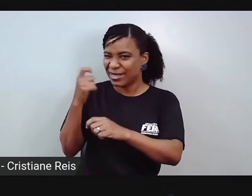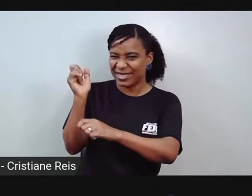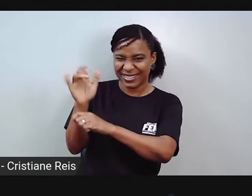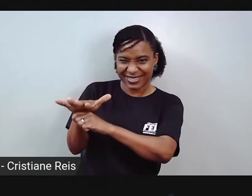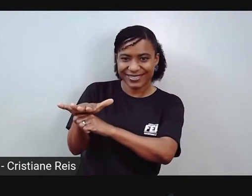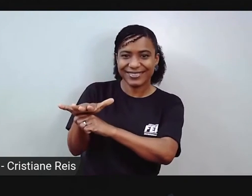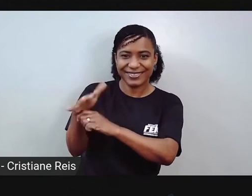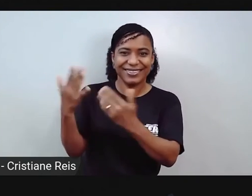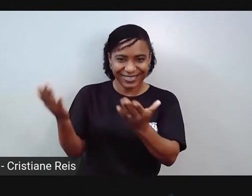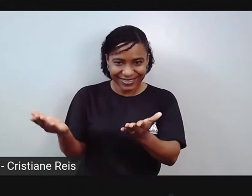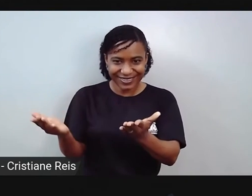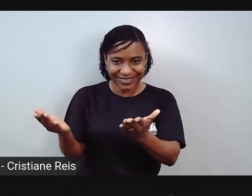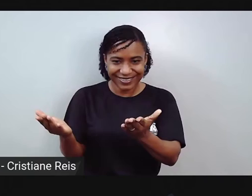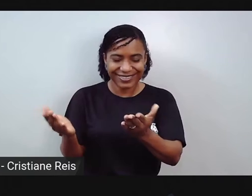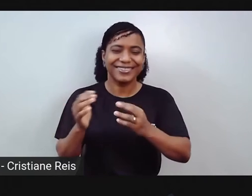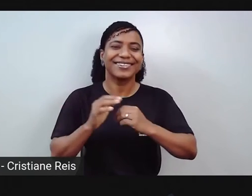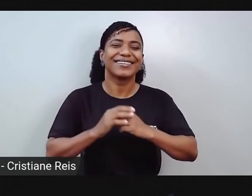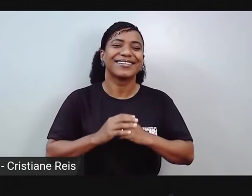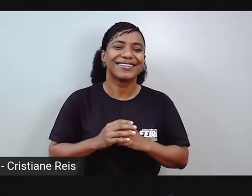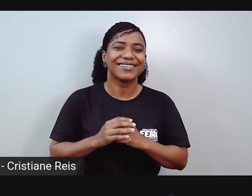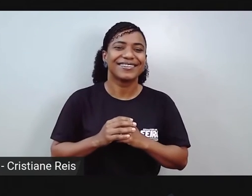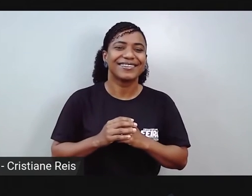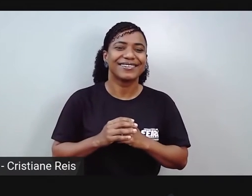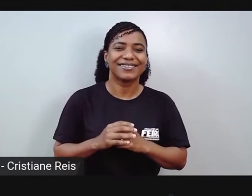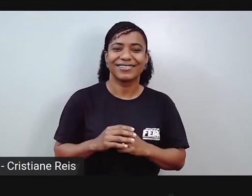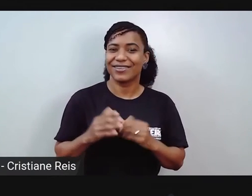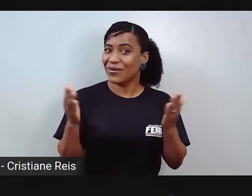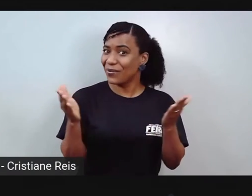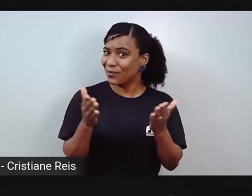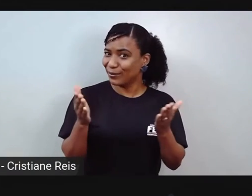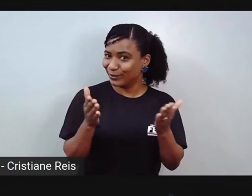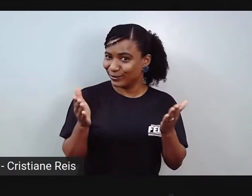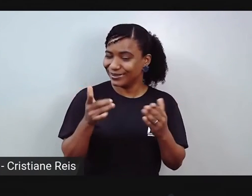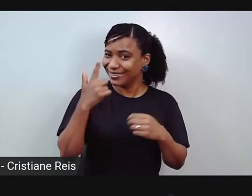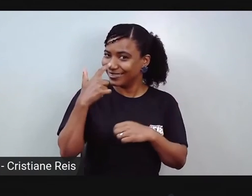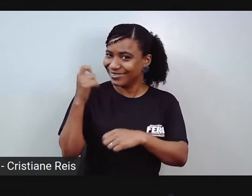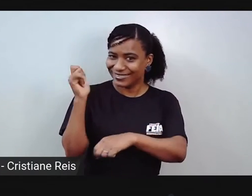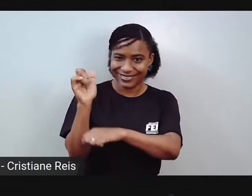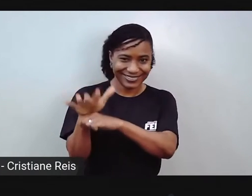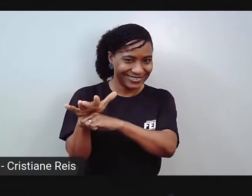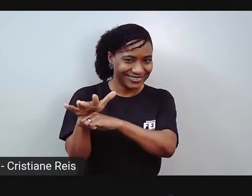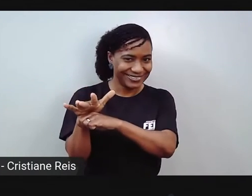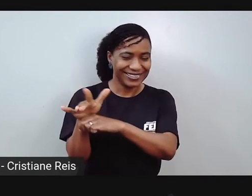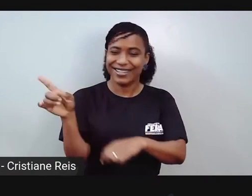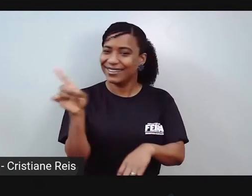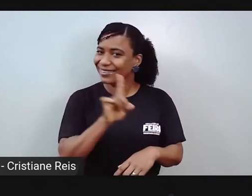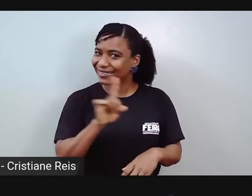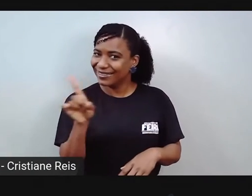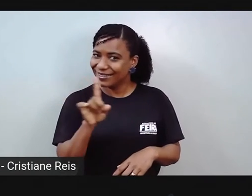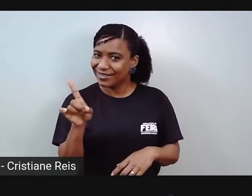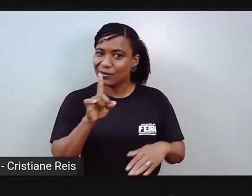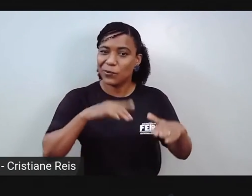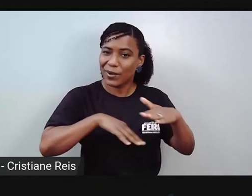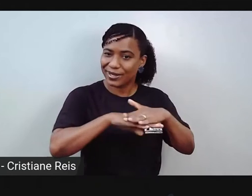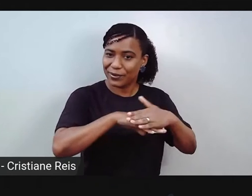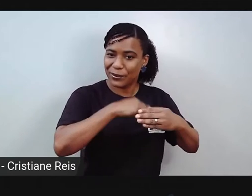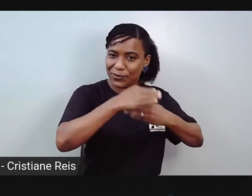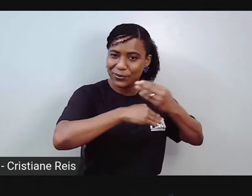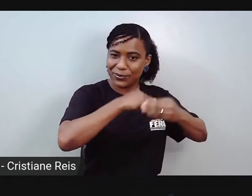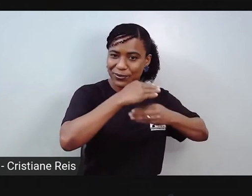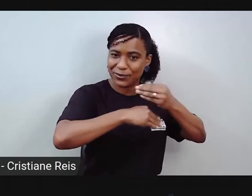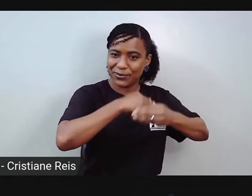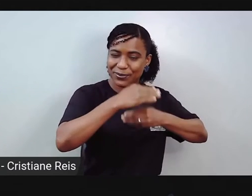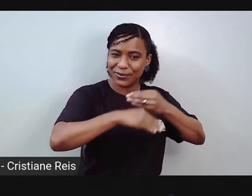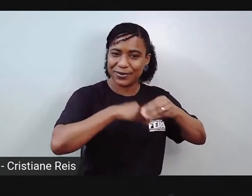que vocês iam jogar fora. Pois nós não vamos jogar fora. Vamos guardar todos os rolinhos de